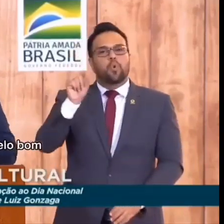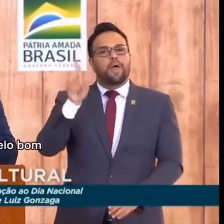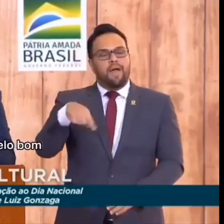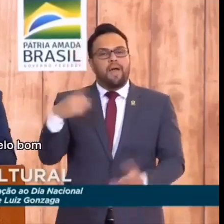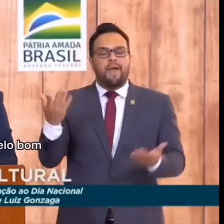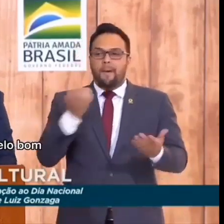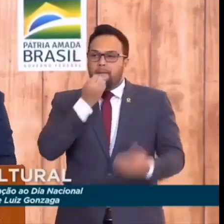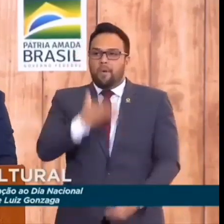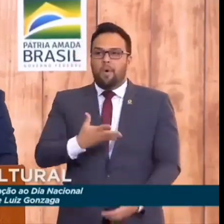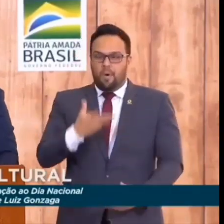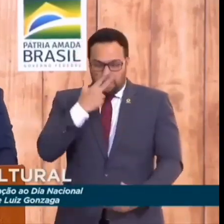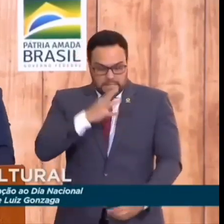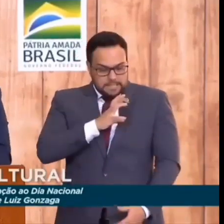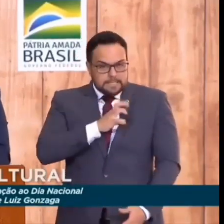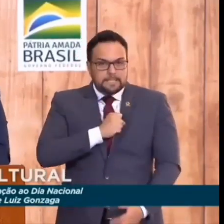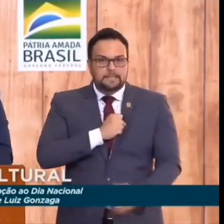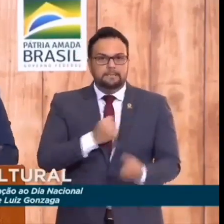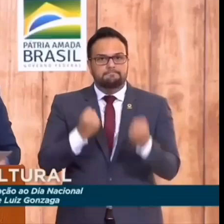belo, pelo bom.